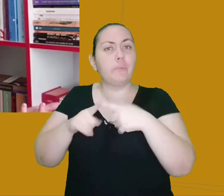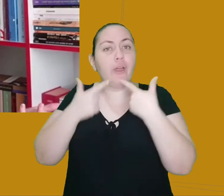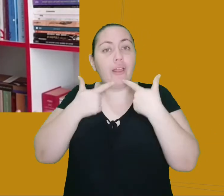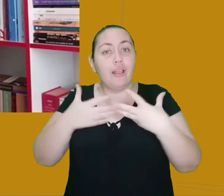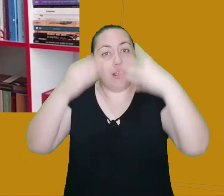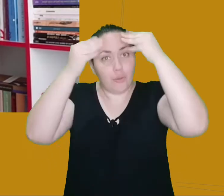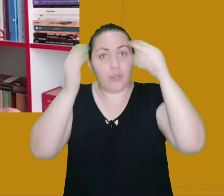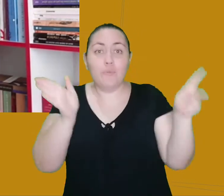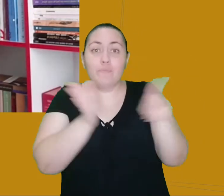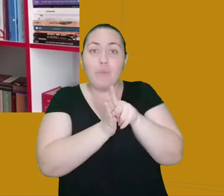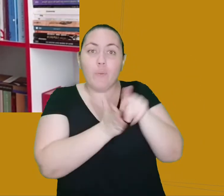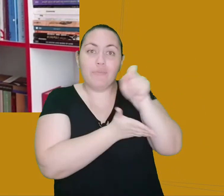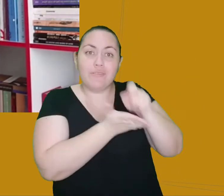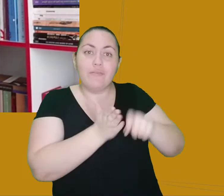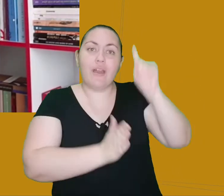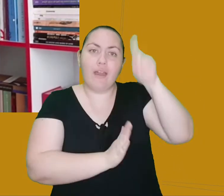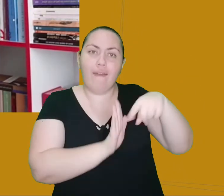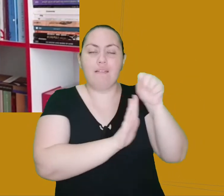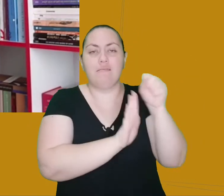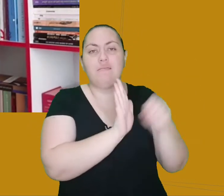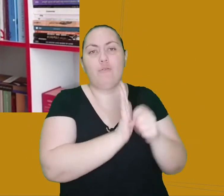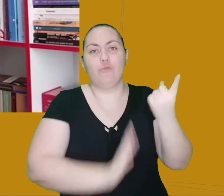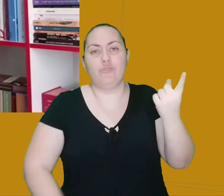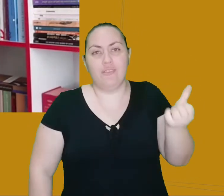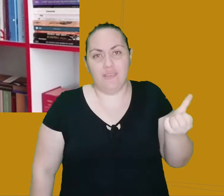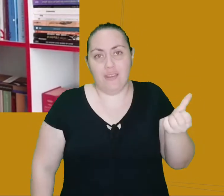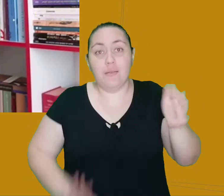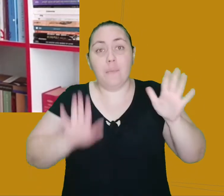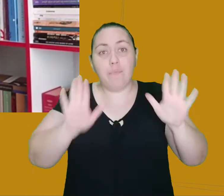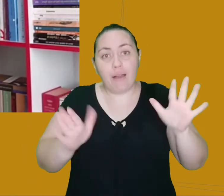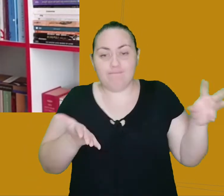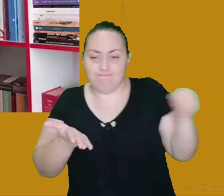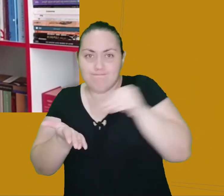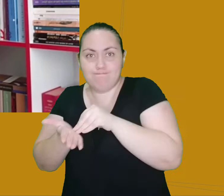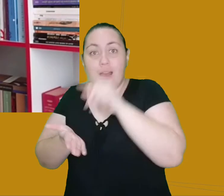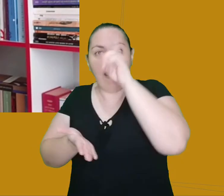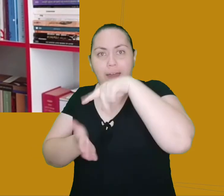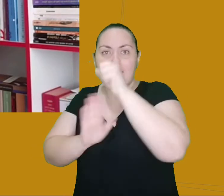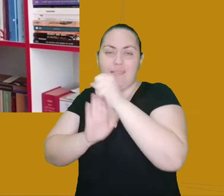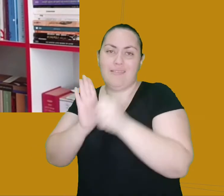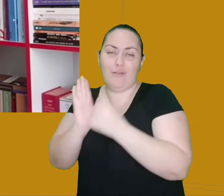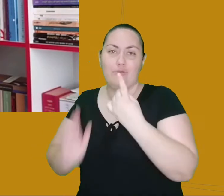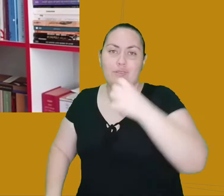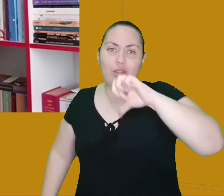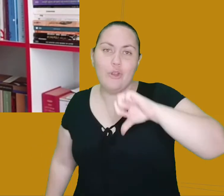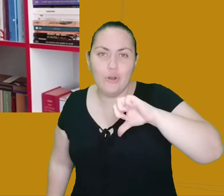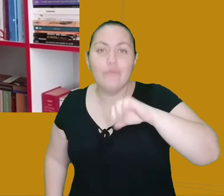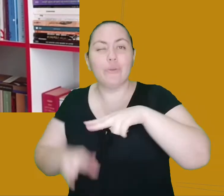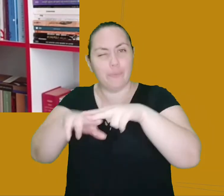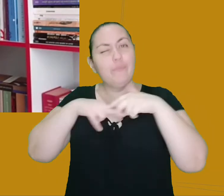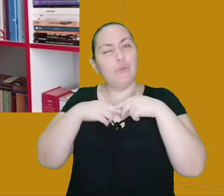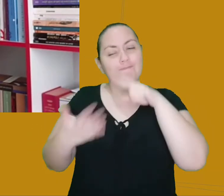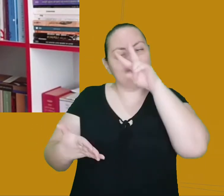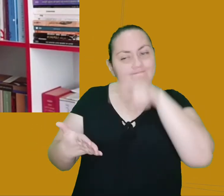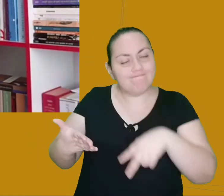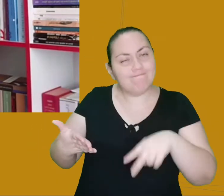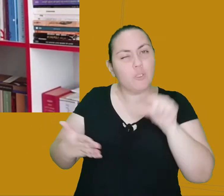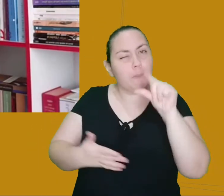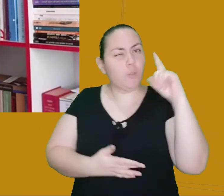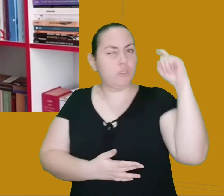XVI, escrita no século XIX, então já é alguma dificuldade maior da gente conseguir